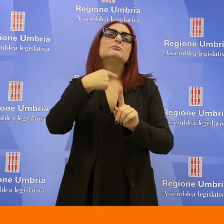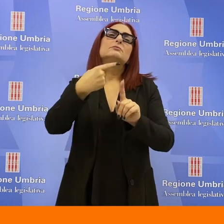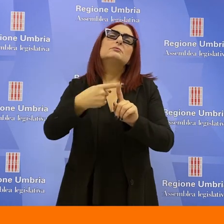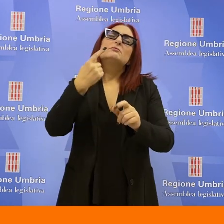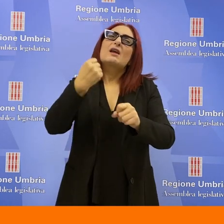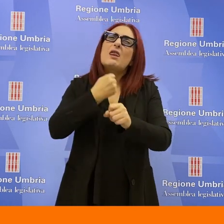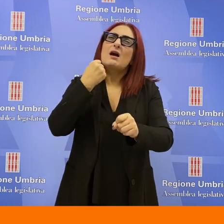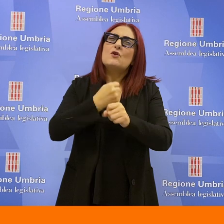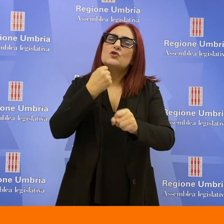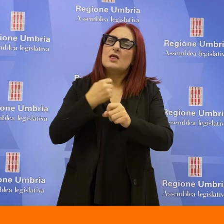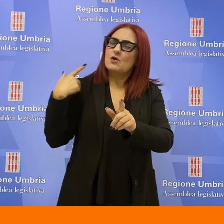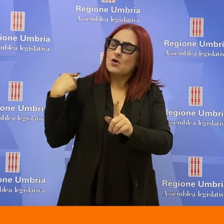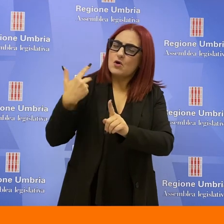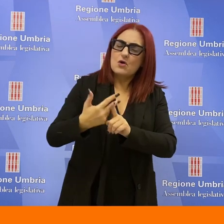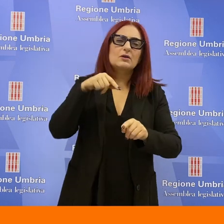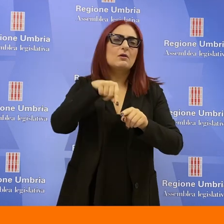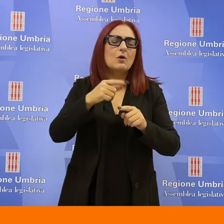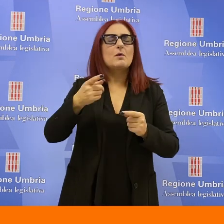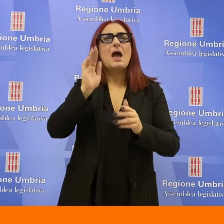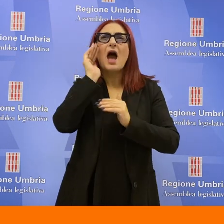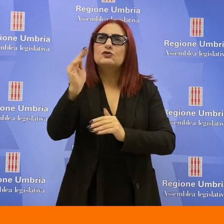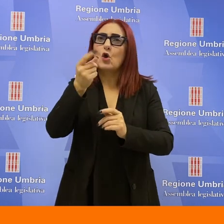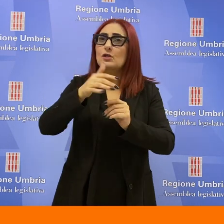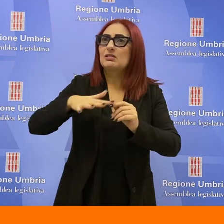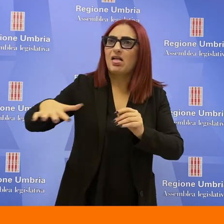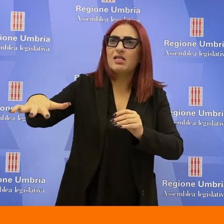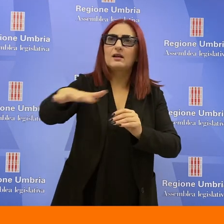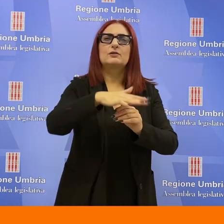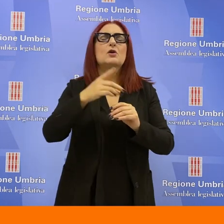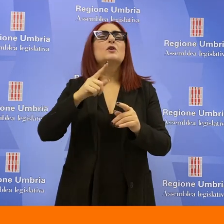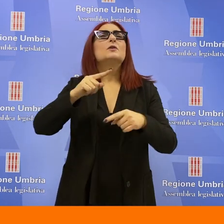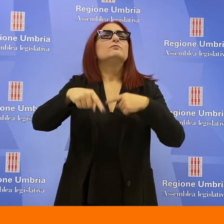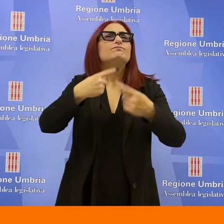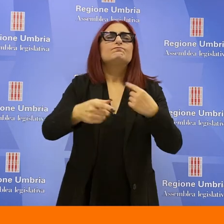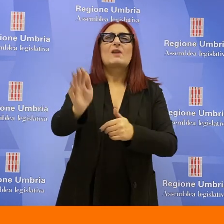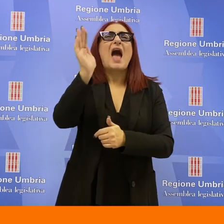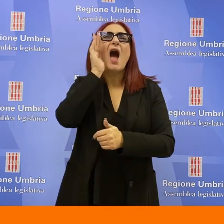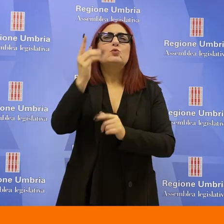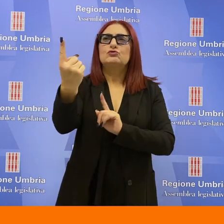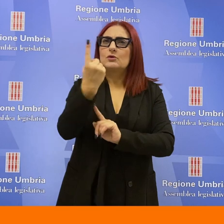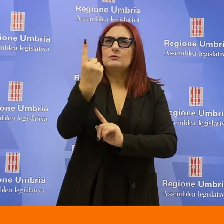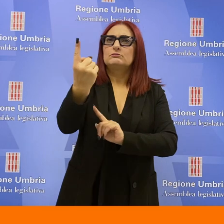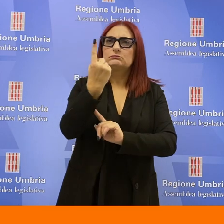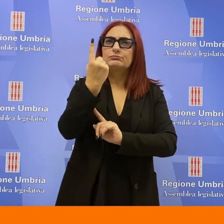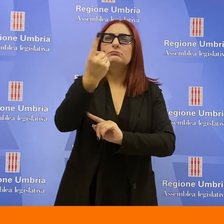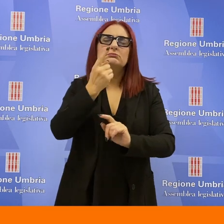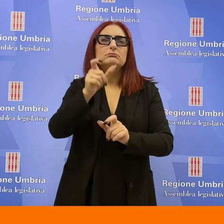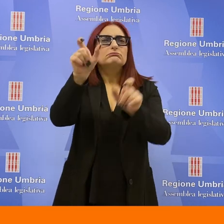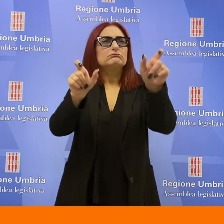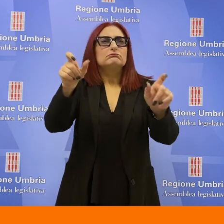dopo un lavoro che ha previsto un ascolto molto importante del territorio, che abbiamo fatto in seguito a delle audizioni con